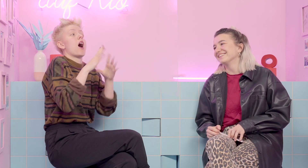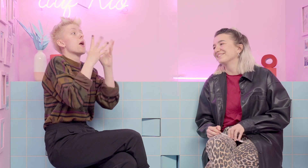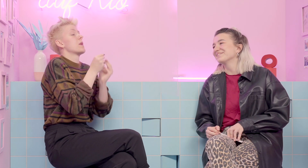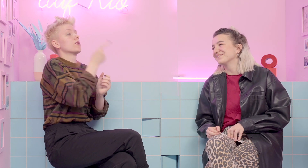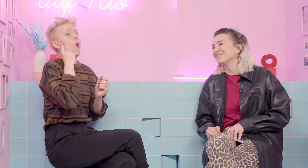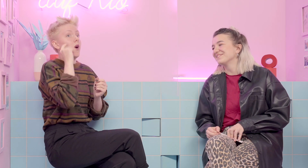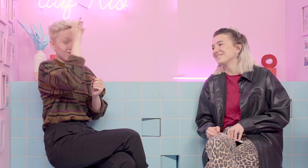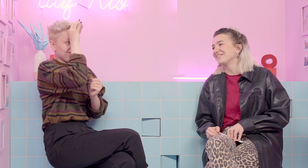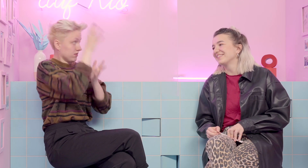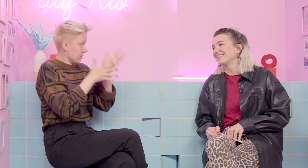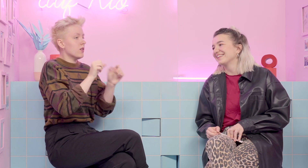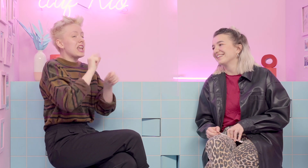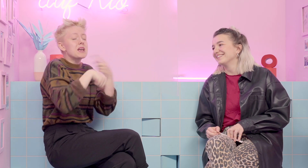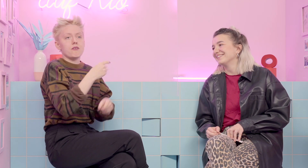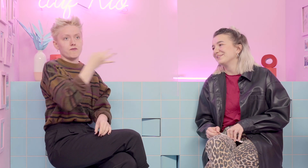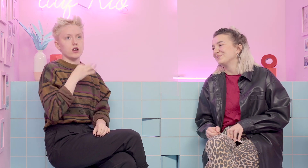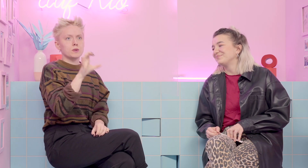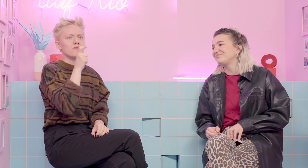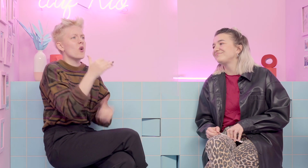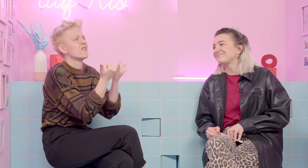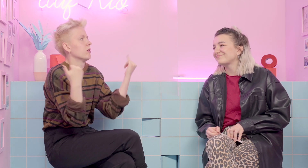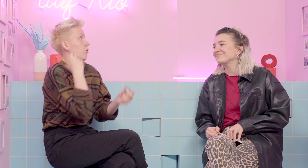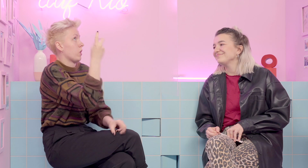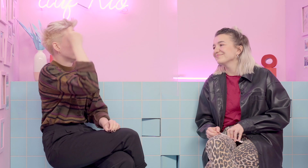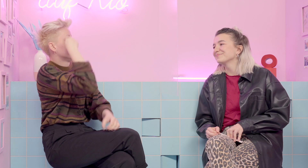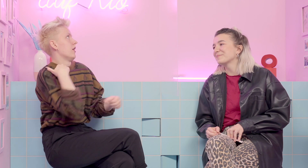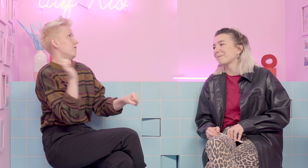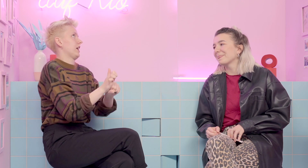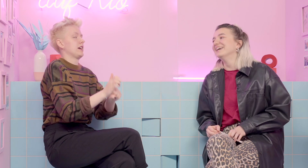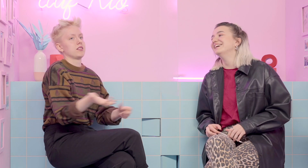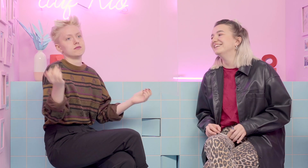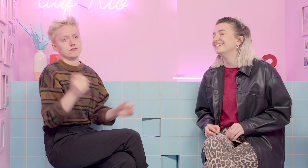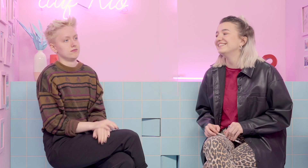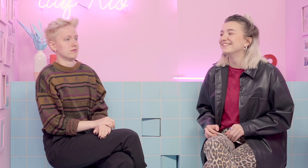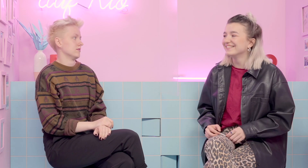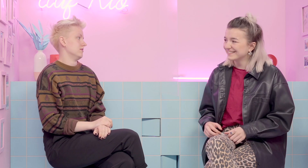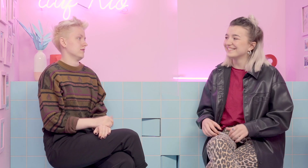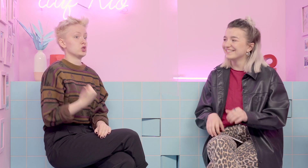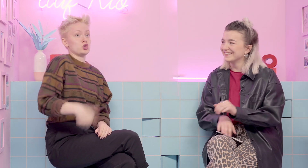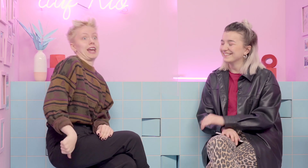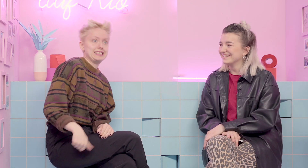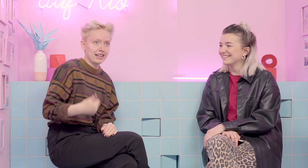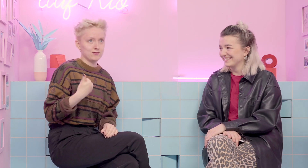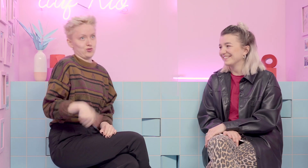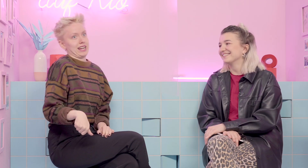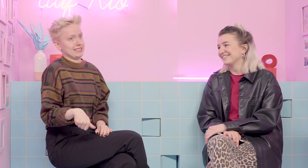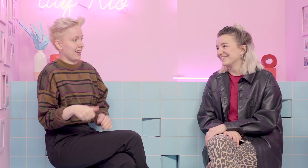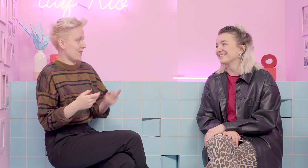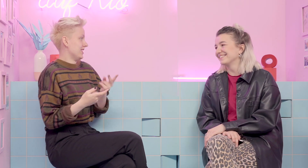gemeint sein. Weil Hörende, die nicht wissen, wie man gebärdet, mich natürlich immer nach Schimpfwörtern fragen und dann sage ich, naja, es gibt hier das. Also Fuck oder Ficken